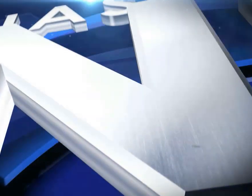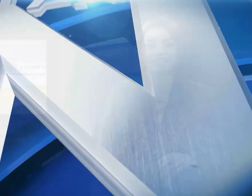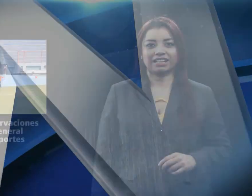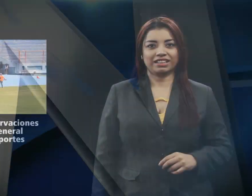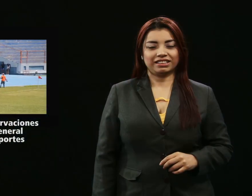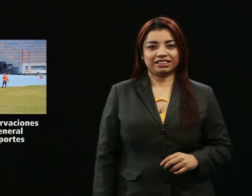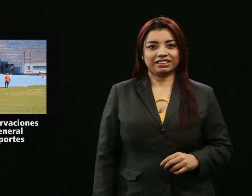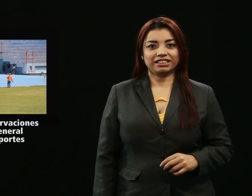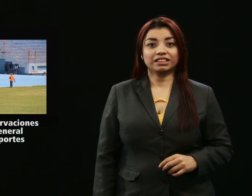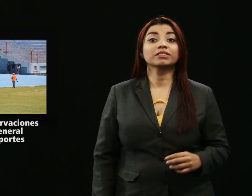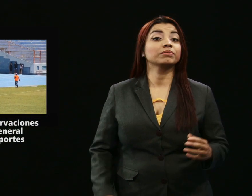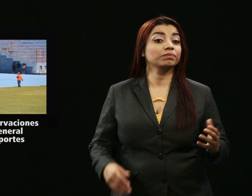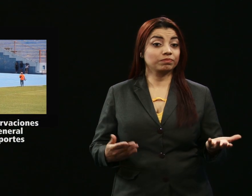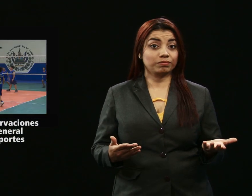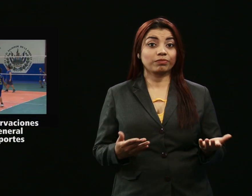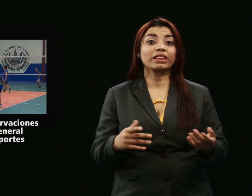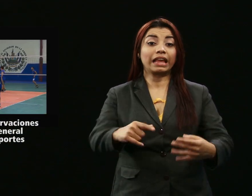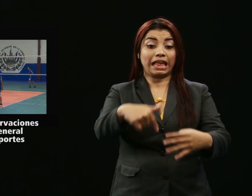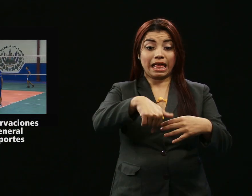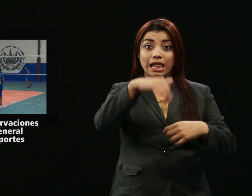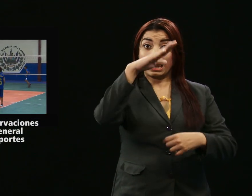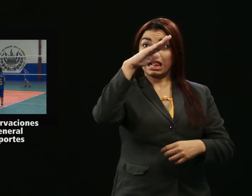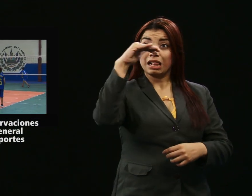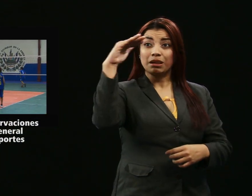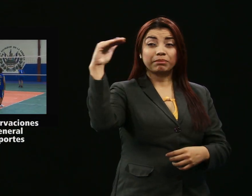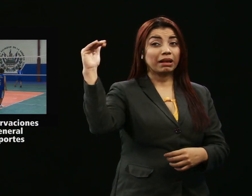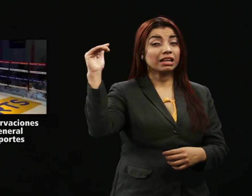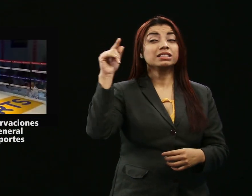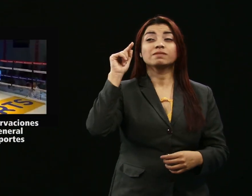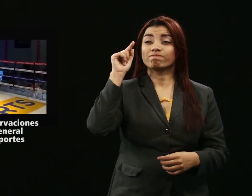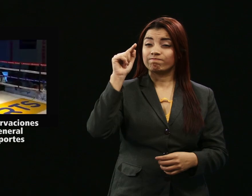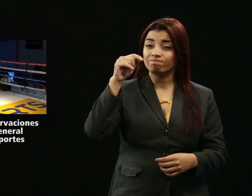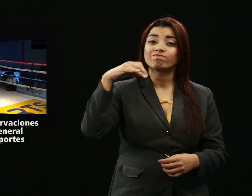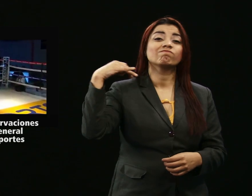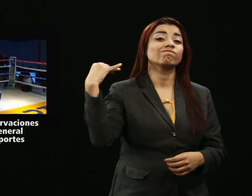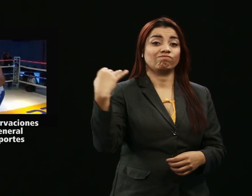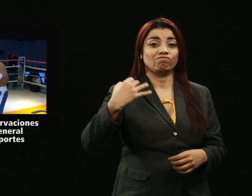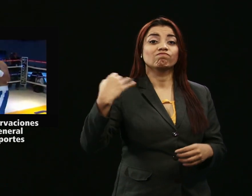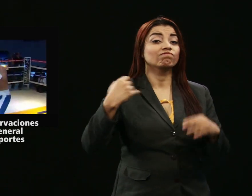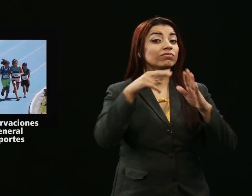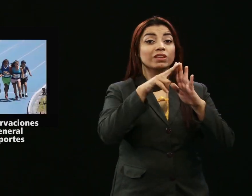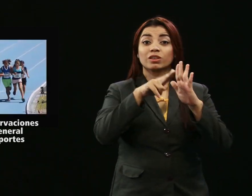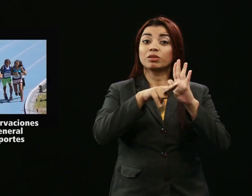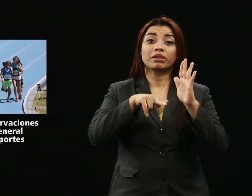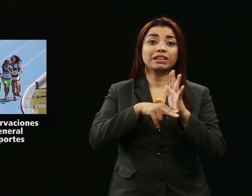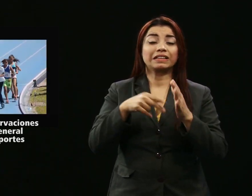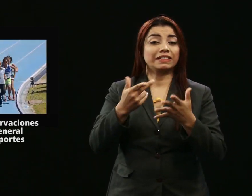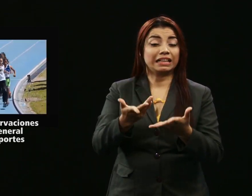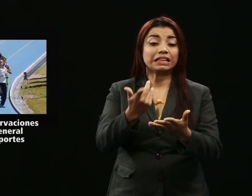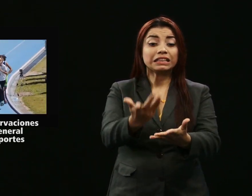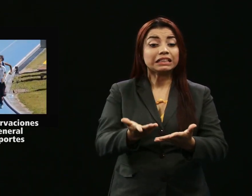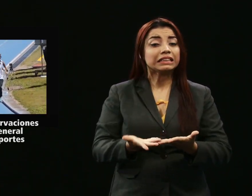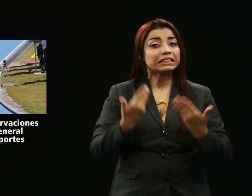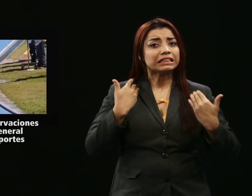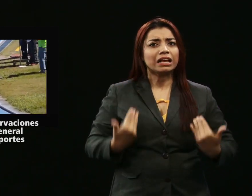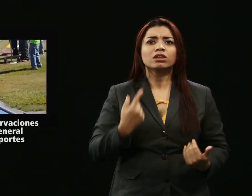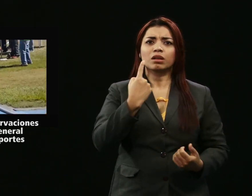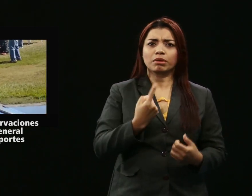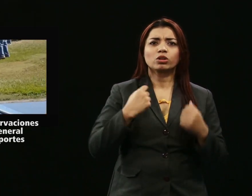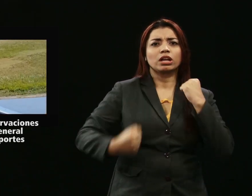Con la finalidad de que el país pueda disponer de una normativa que garantice el derecho que tienen los deportistas y la población en general al